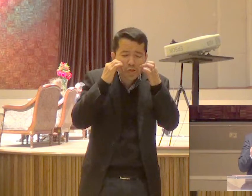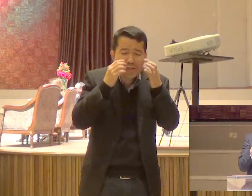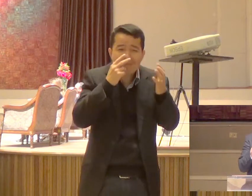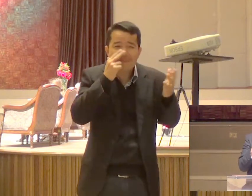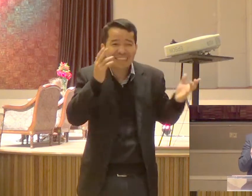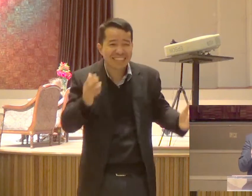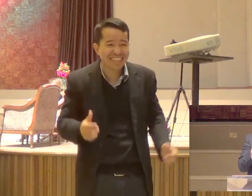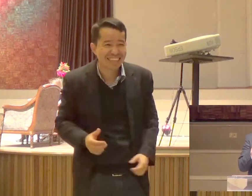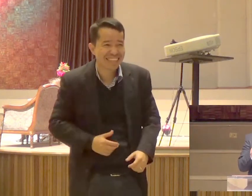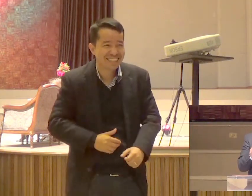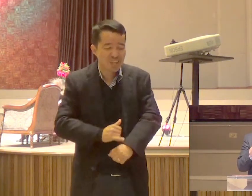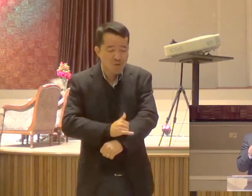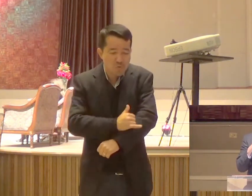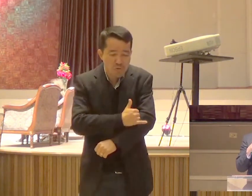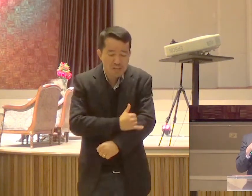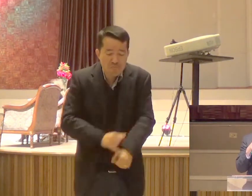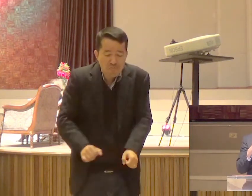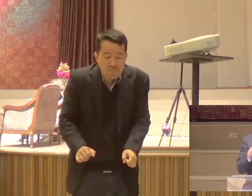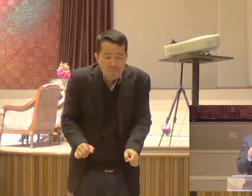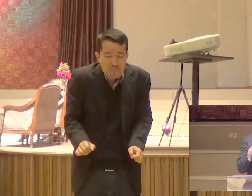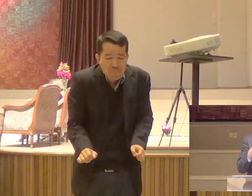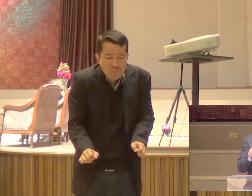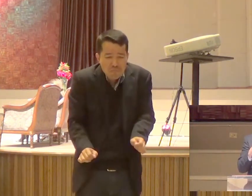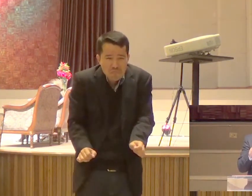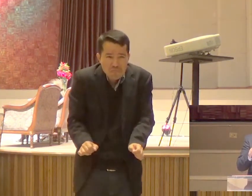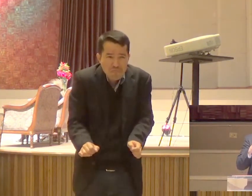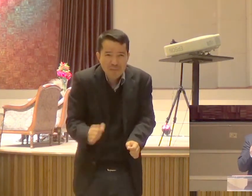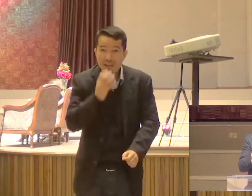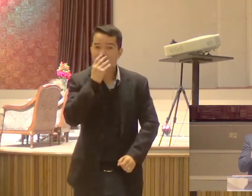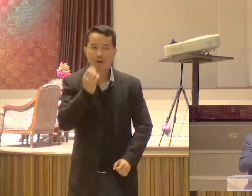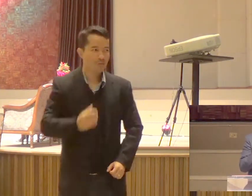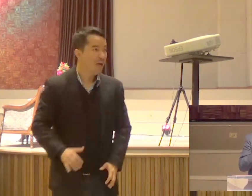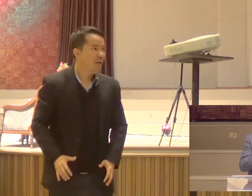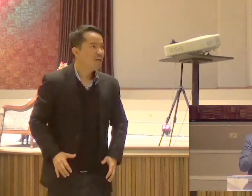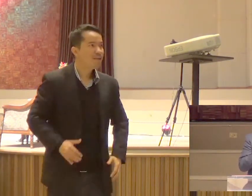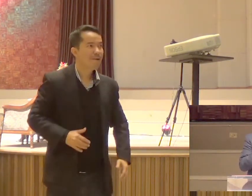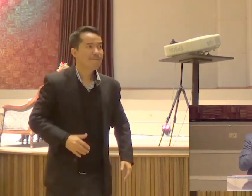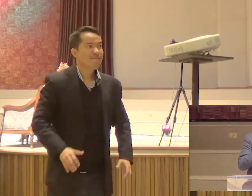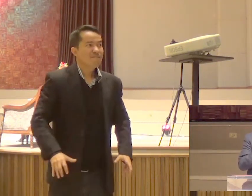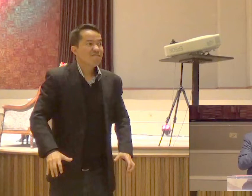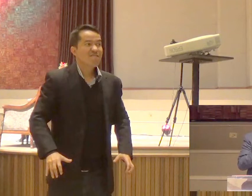Gordinha O lobo olha e diz É ali que eu quero estar